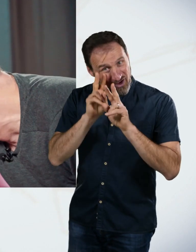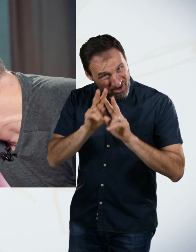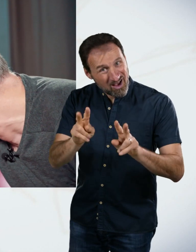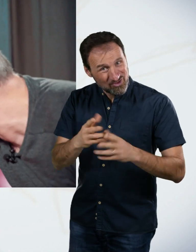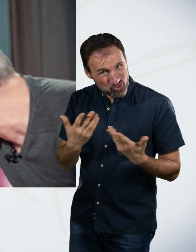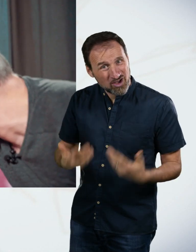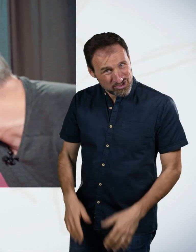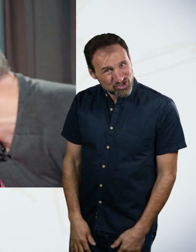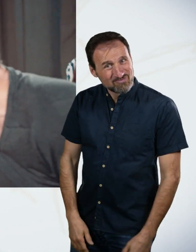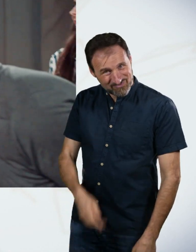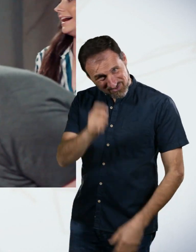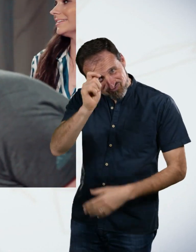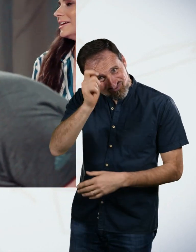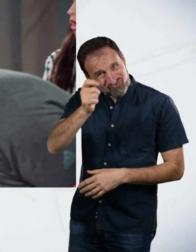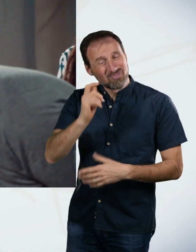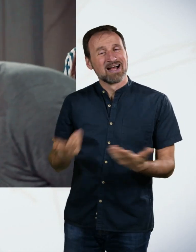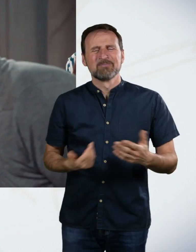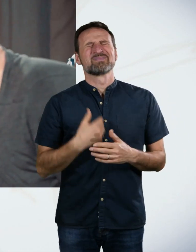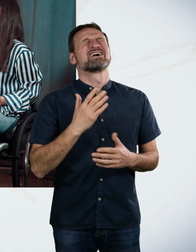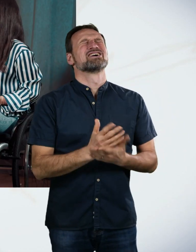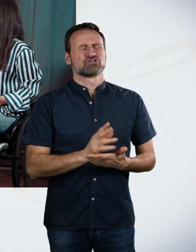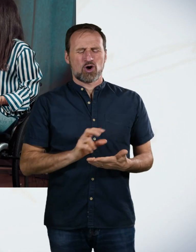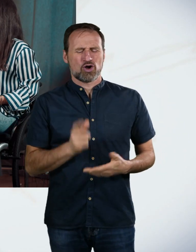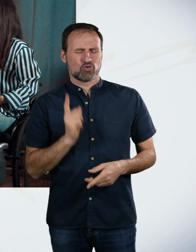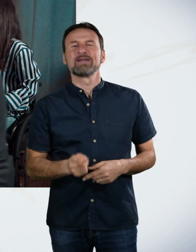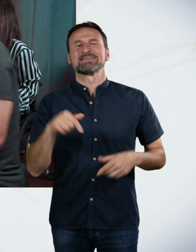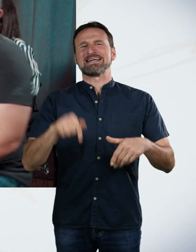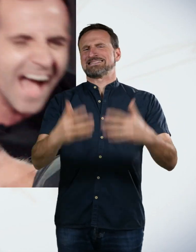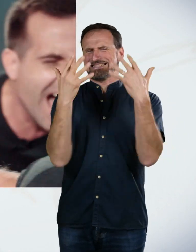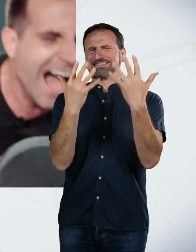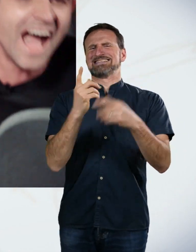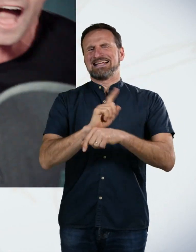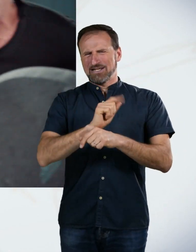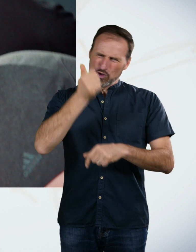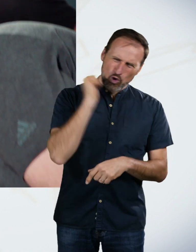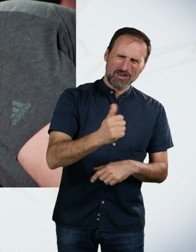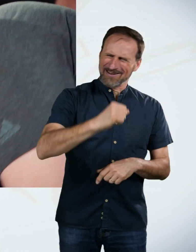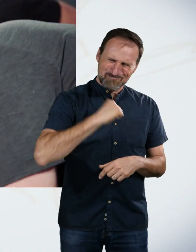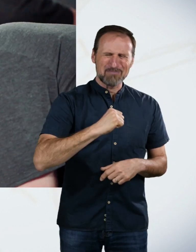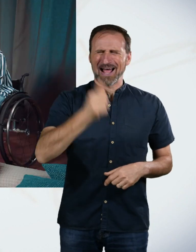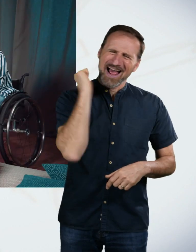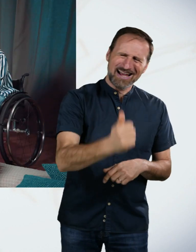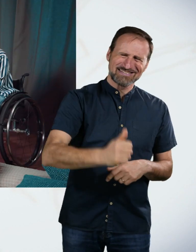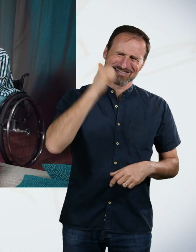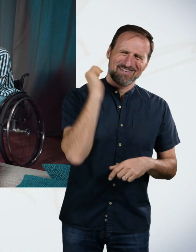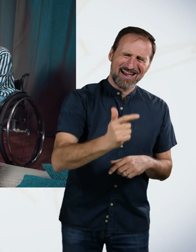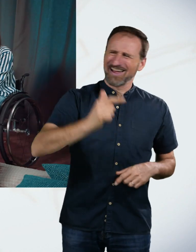Ich bin jetzt bei 100 angelangt. Stopp! Zehn Sekunden auf 100. Eins, zwei, drei, vier. Fünf,